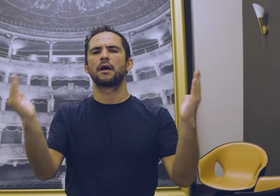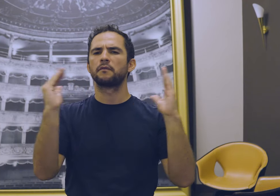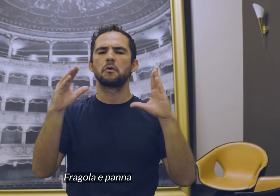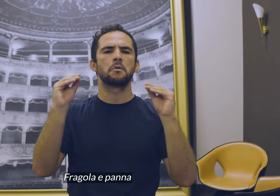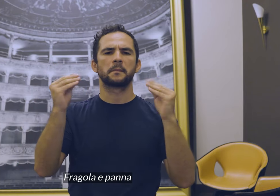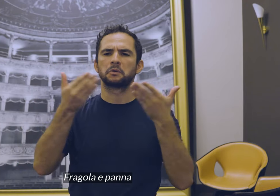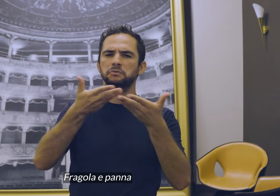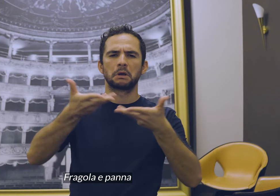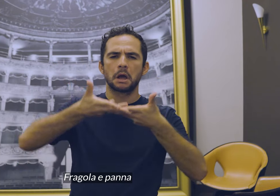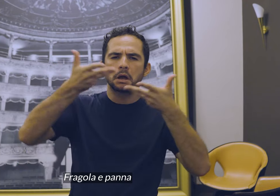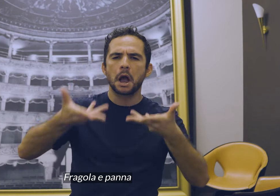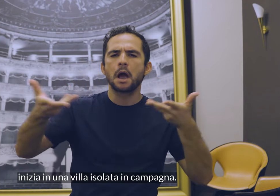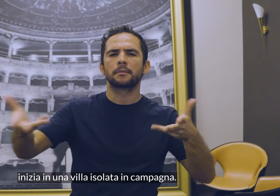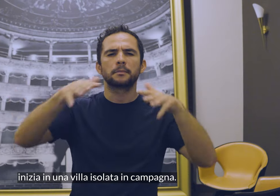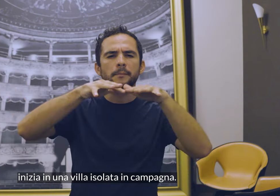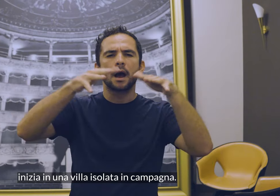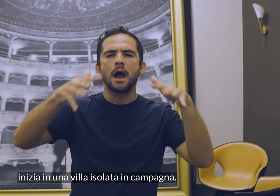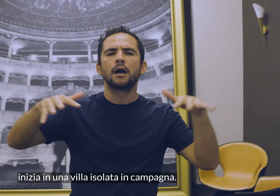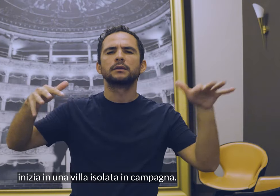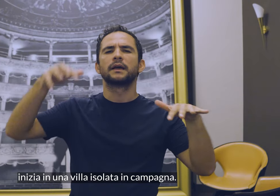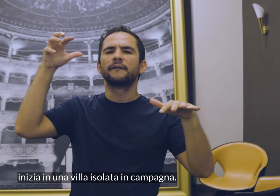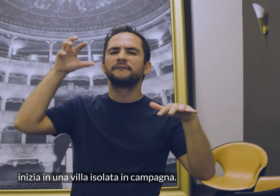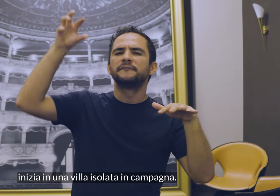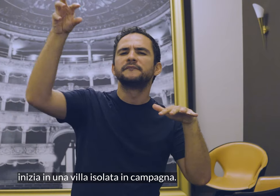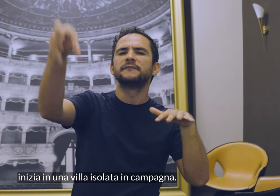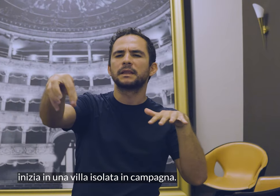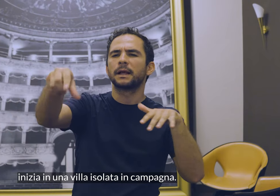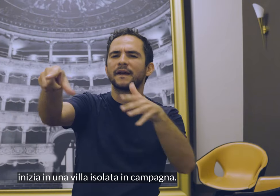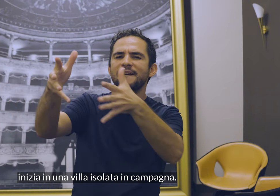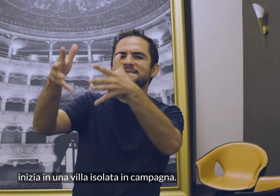Fragola e panna inizia in una villa isolata in campagna.